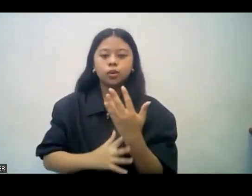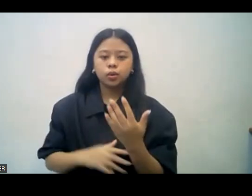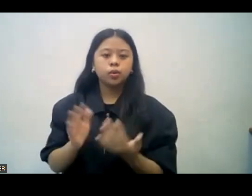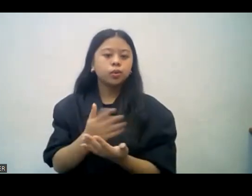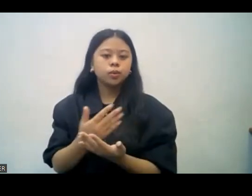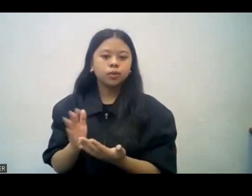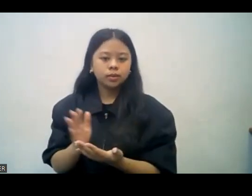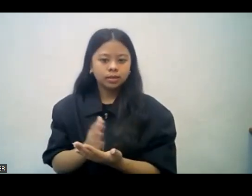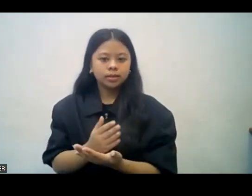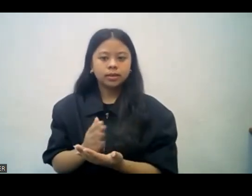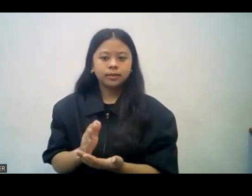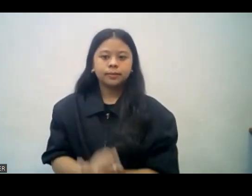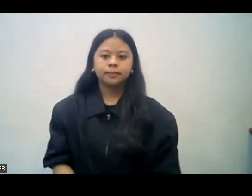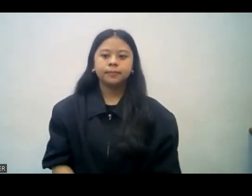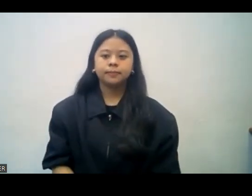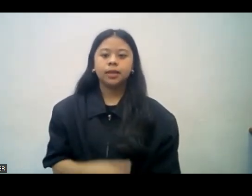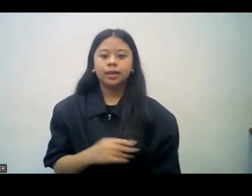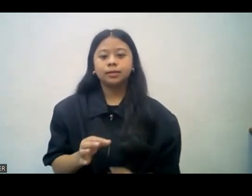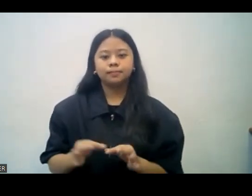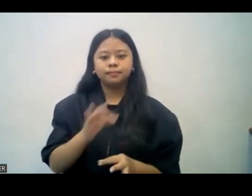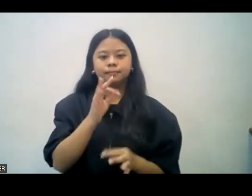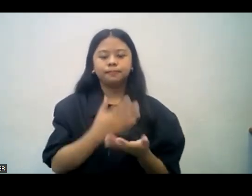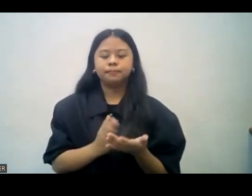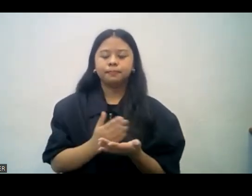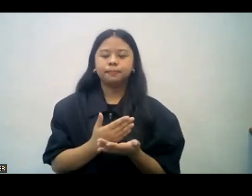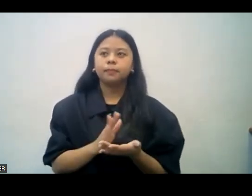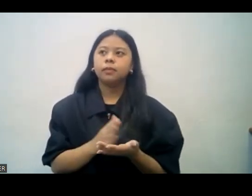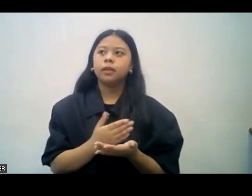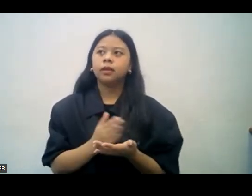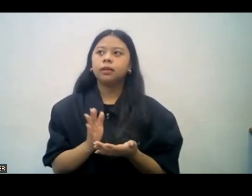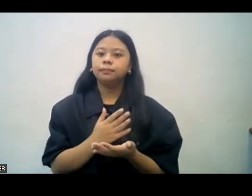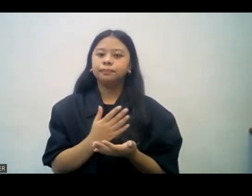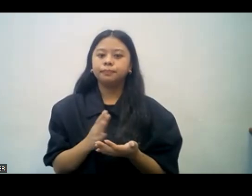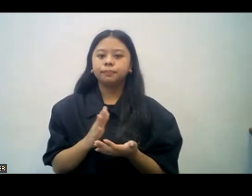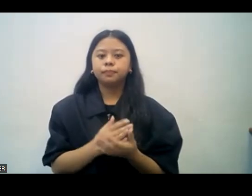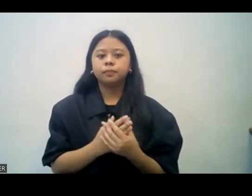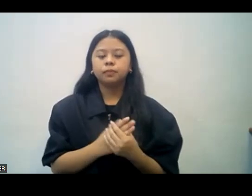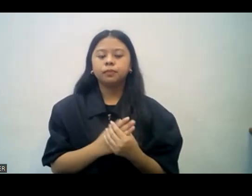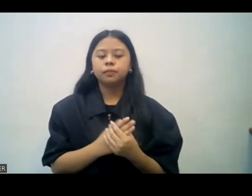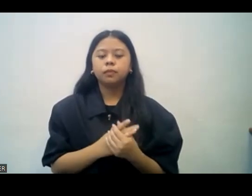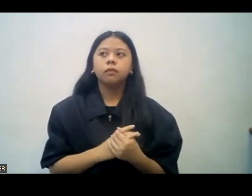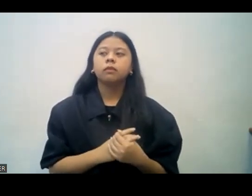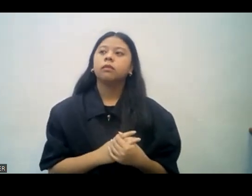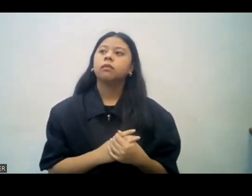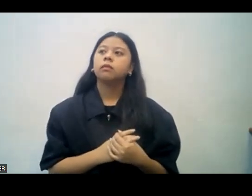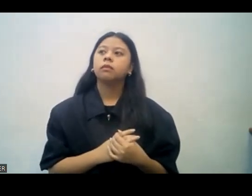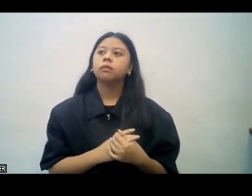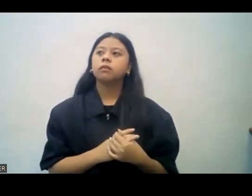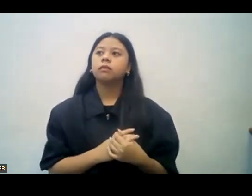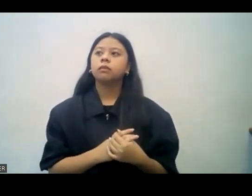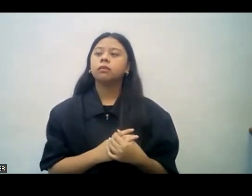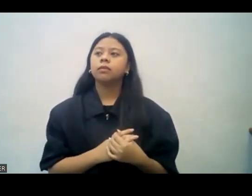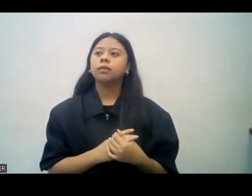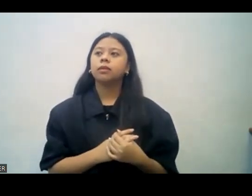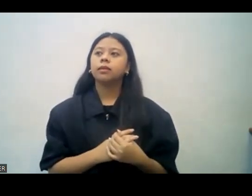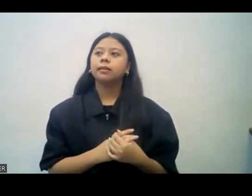at ng mga himno. So, the brothers who really know the Bible well can give the advice